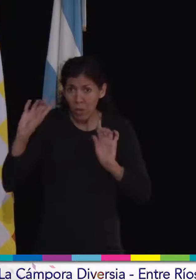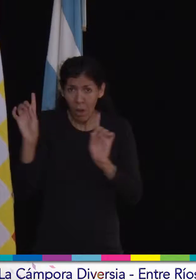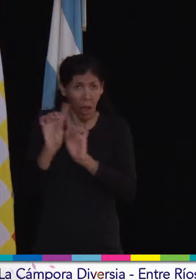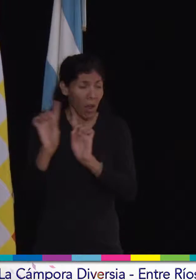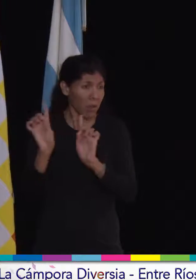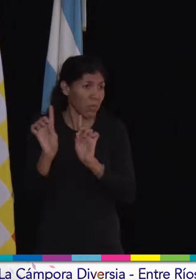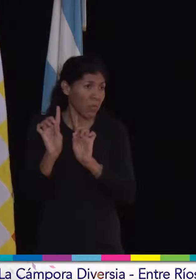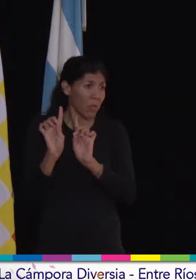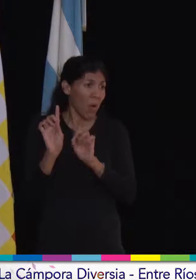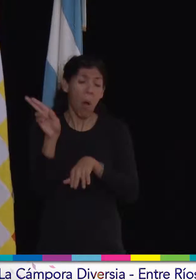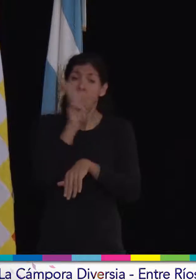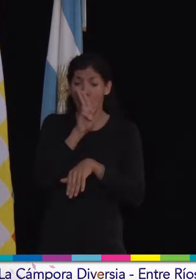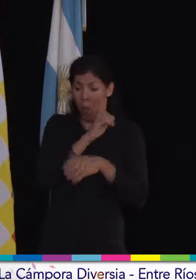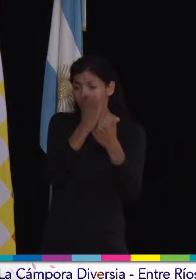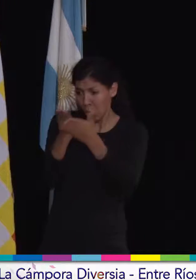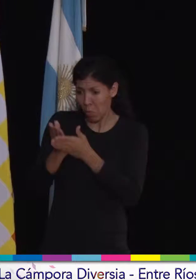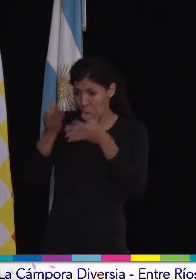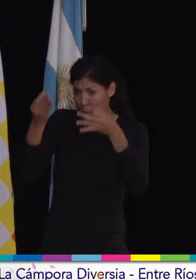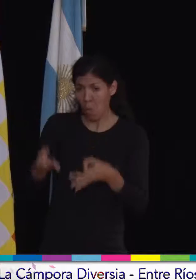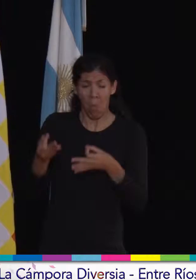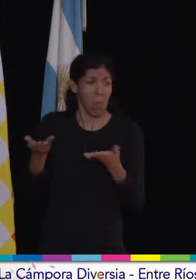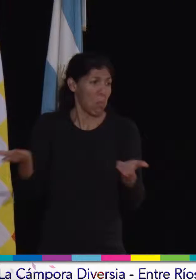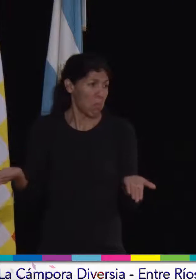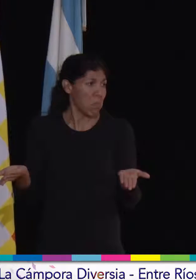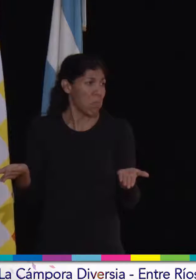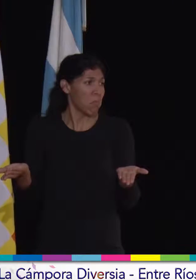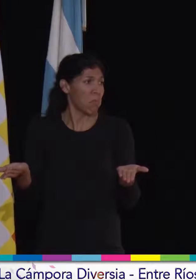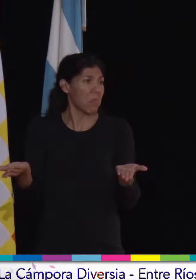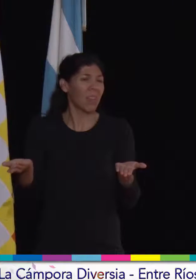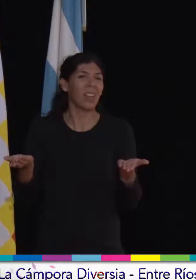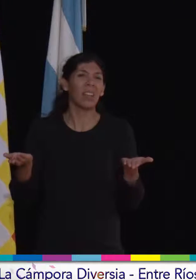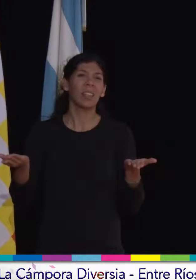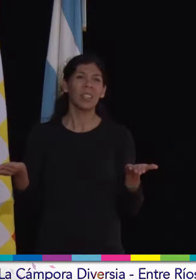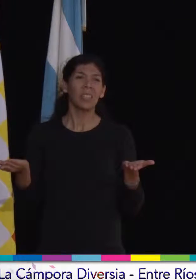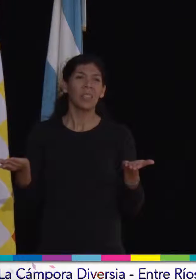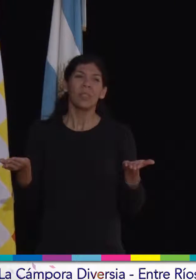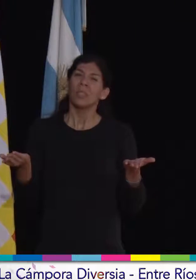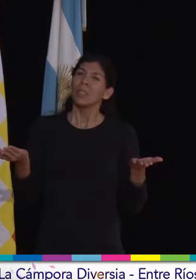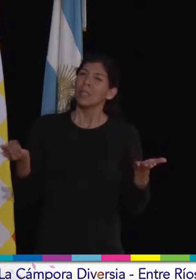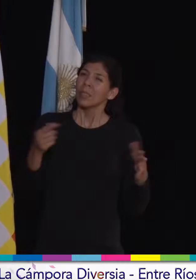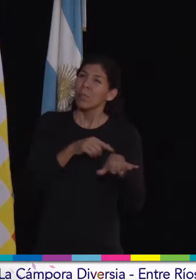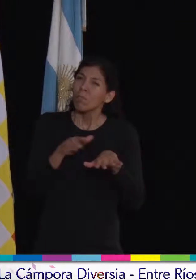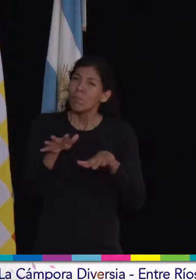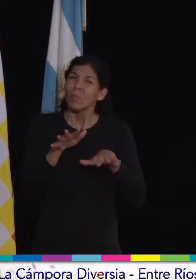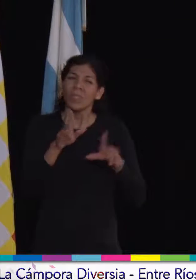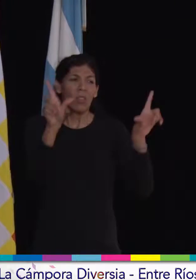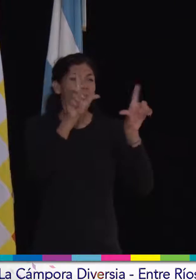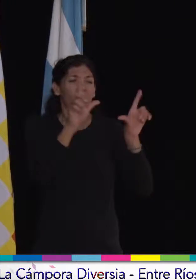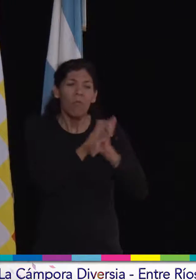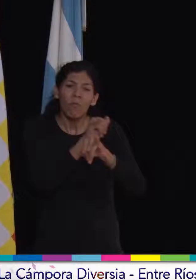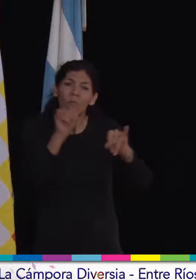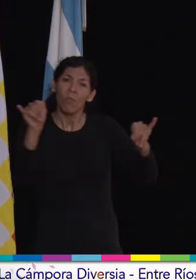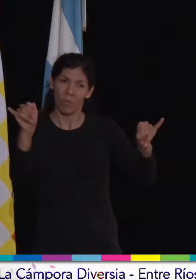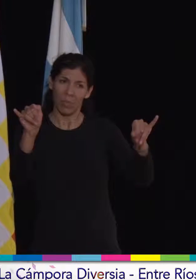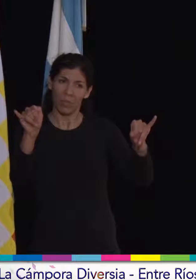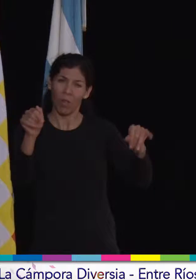Existen un montón. ¿Se ven? No. Es lamentable en momentos de la noticia, en